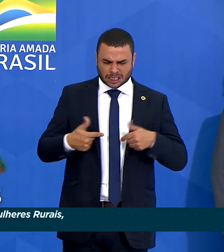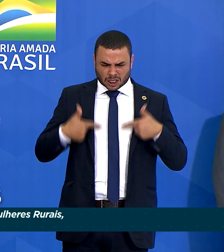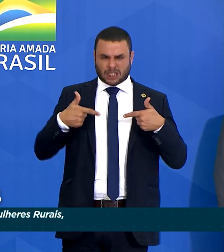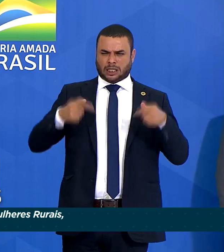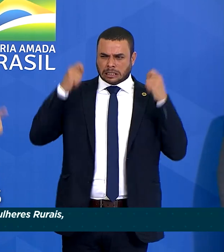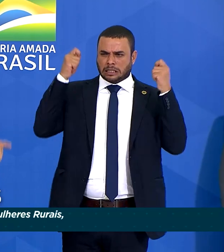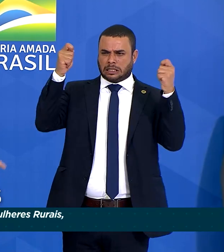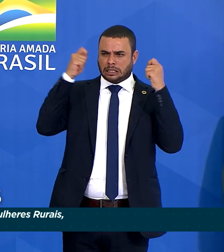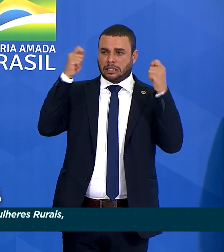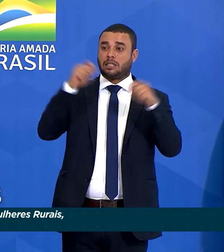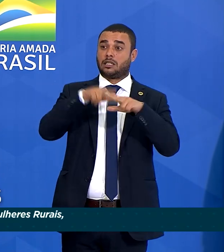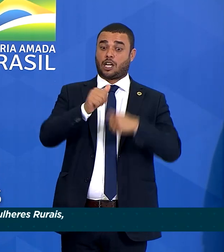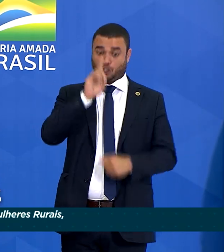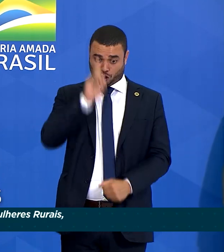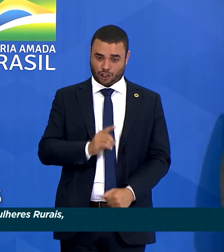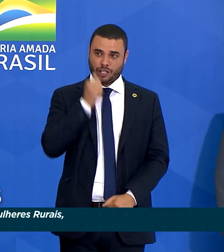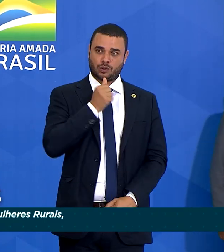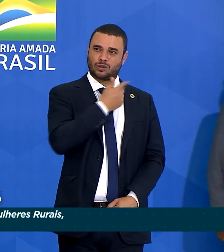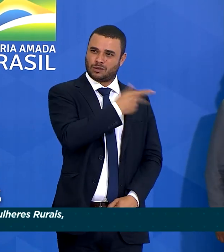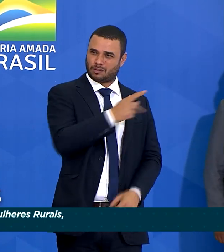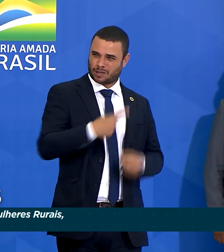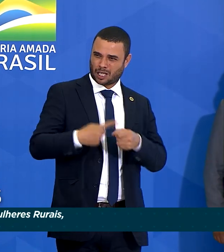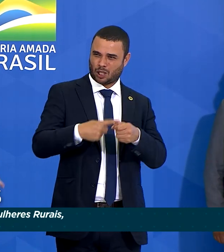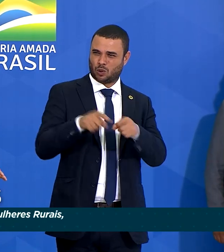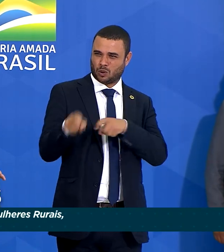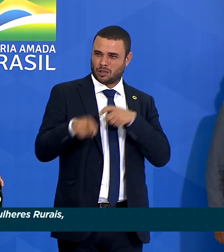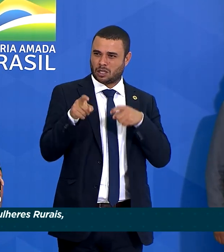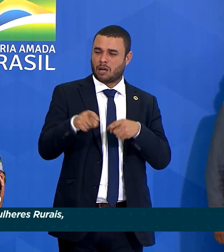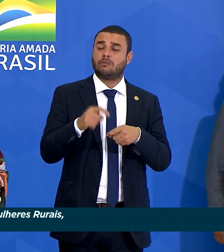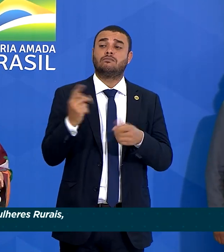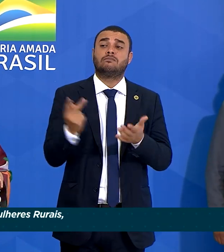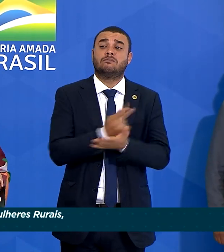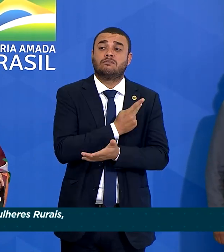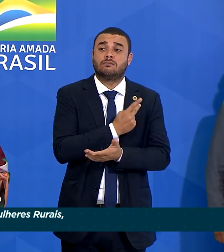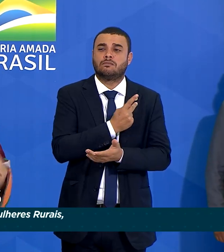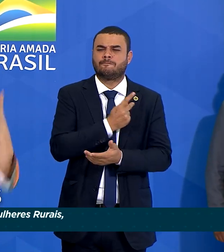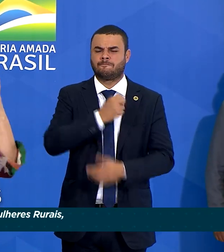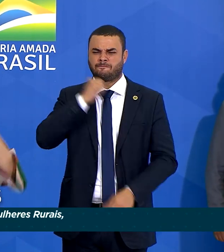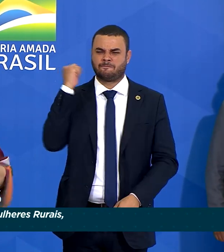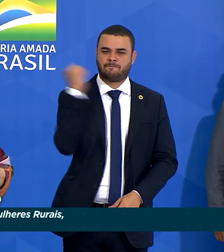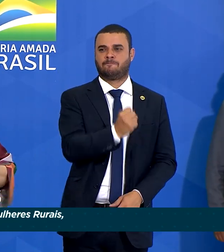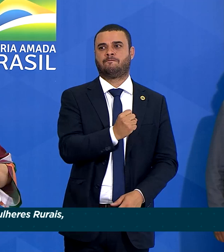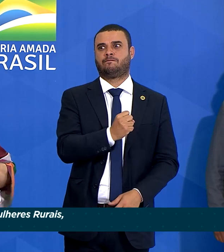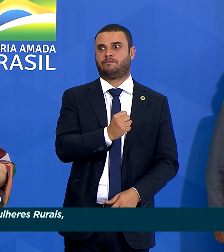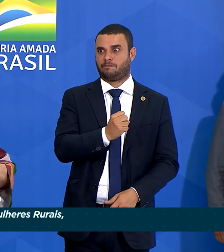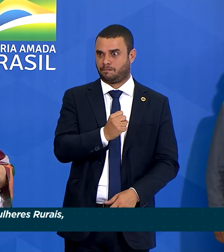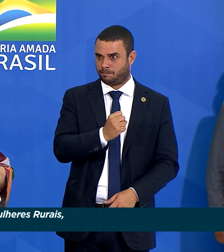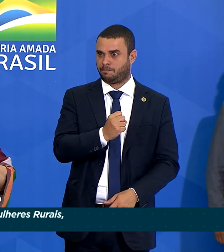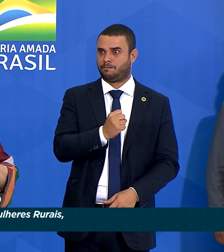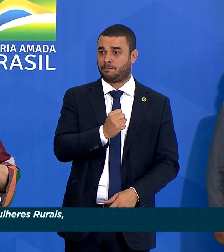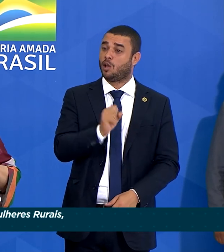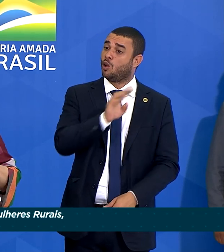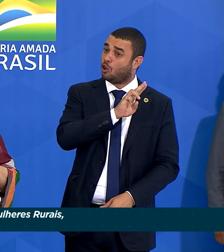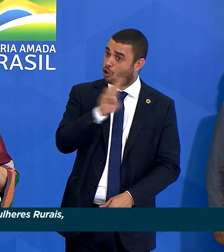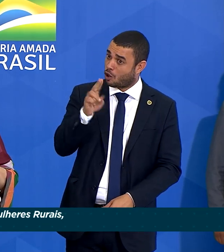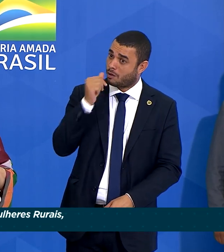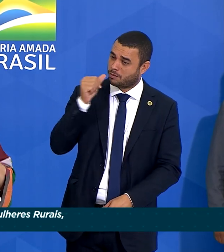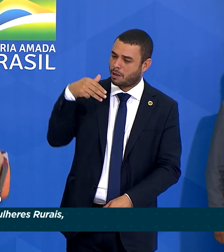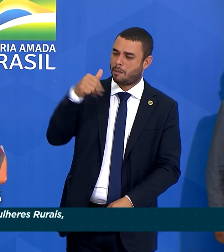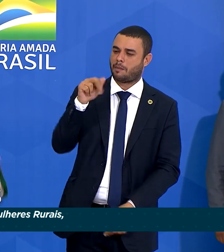direito das mulheres do campo Foi brutamente assassinada. Eu estou falando de Margarida Alves.